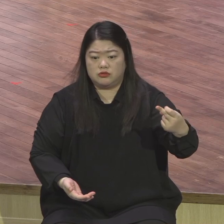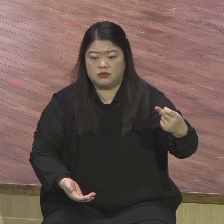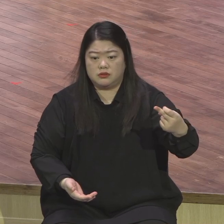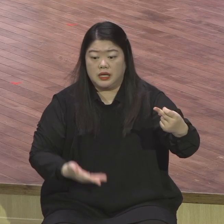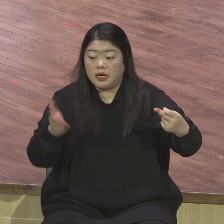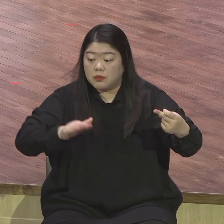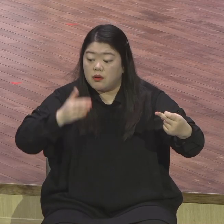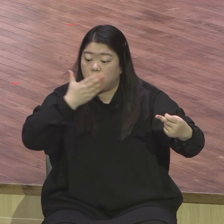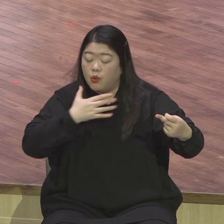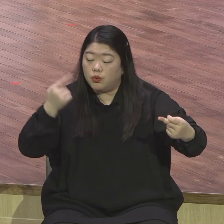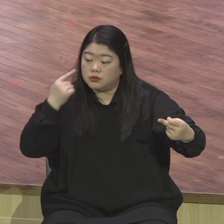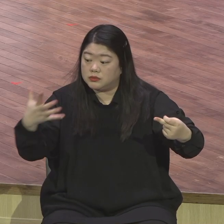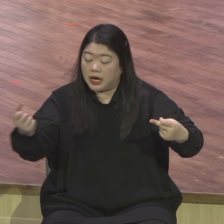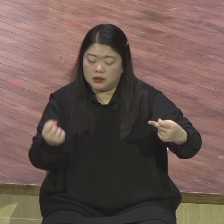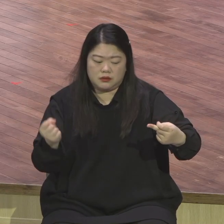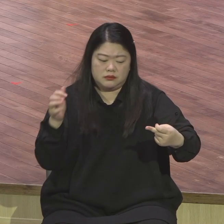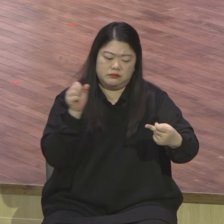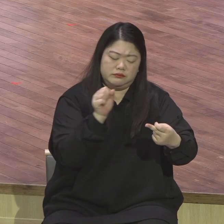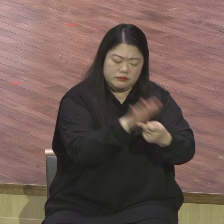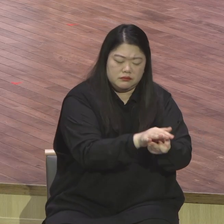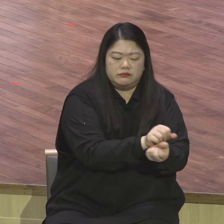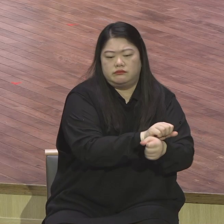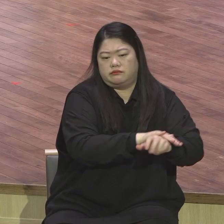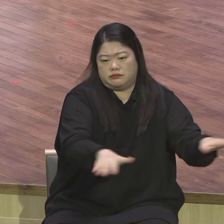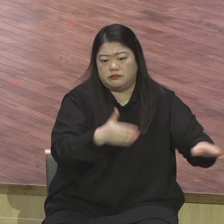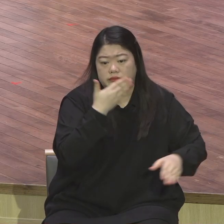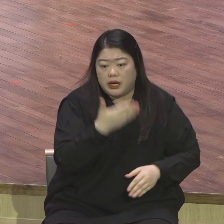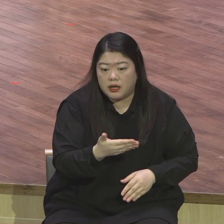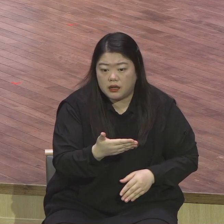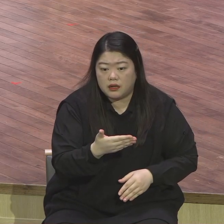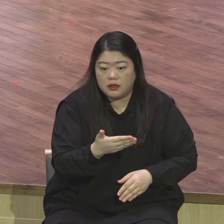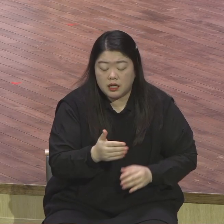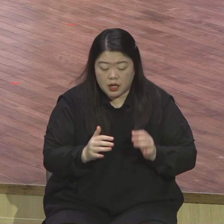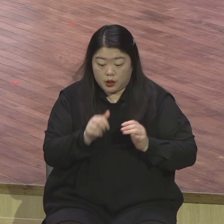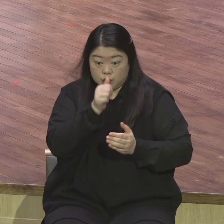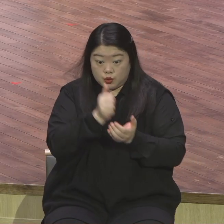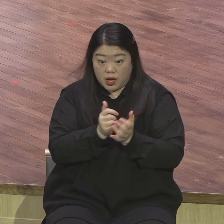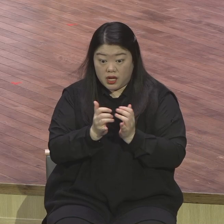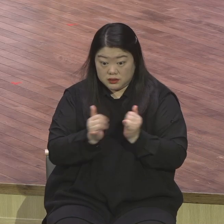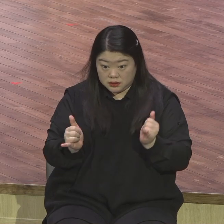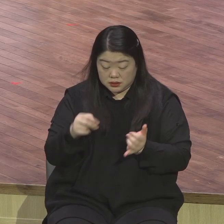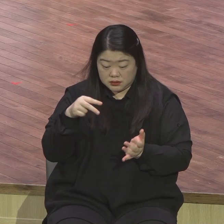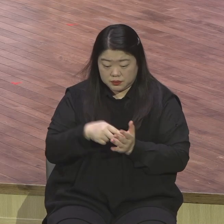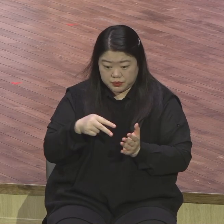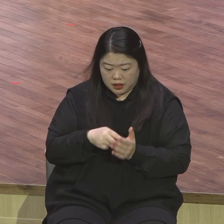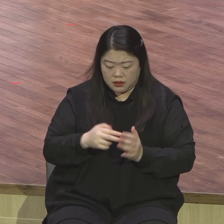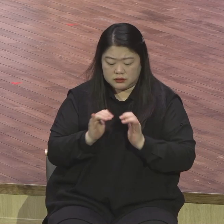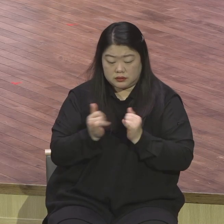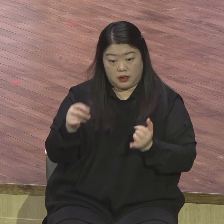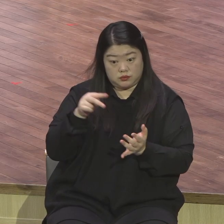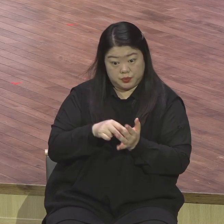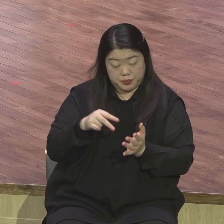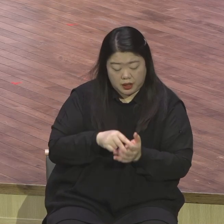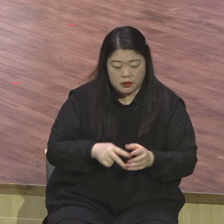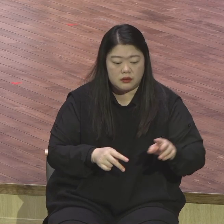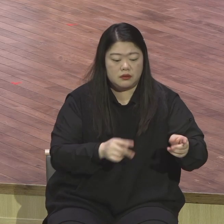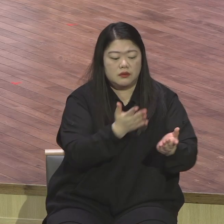인간 스스로 결코 이렇게 묶인 상태를 풀 수가 없습니다 지금 2, 3, 7, 나라 5천